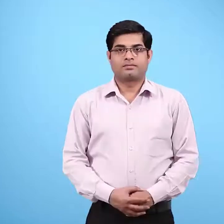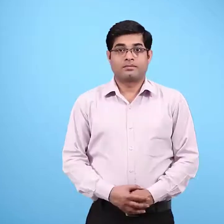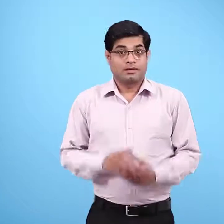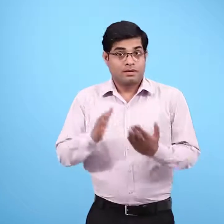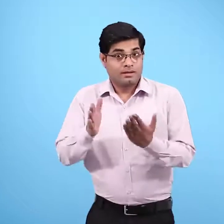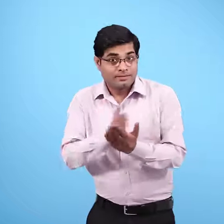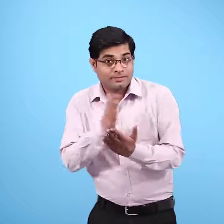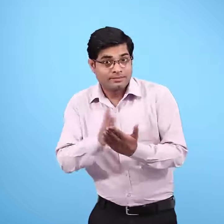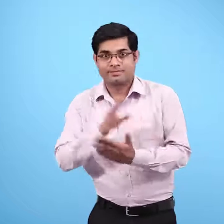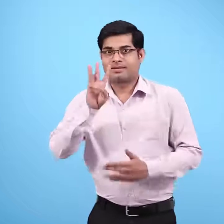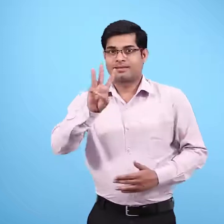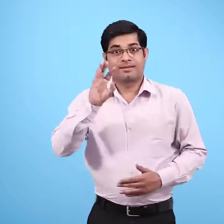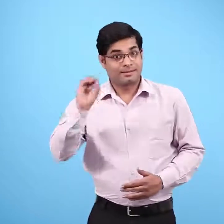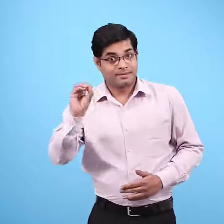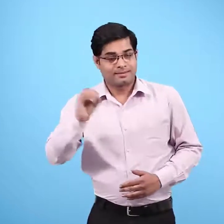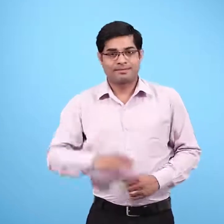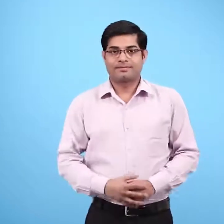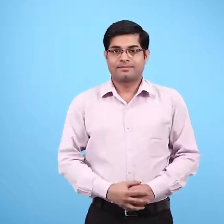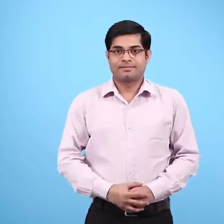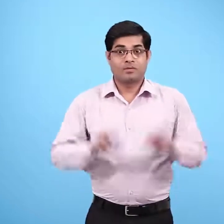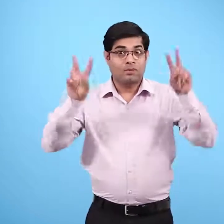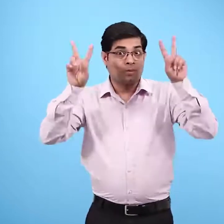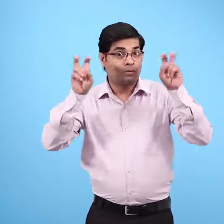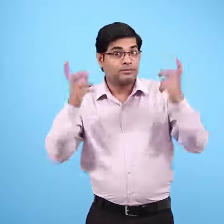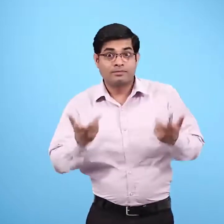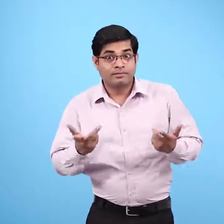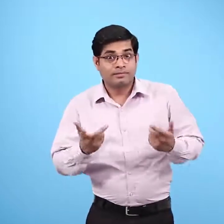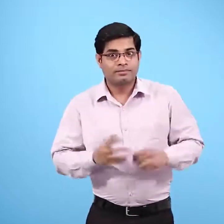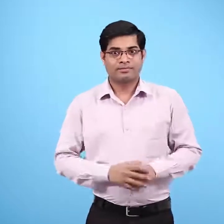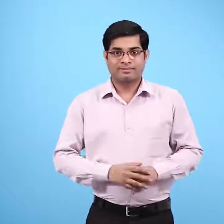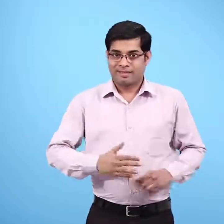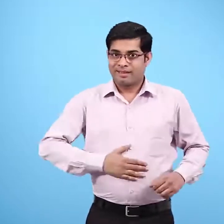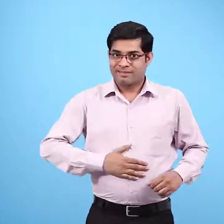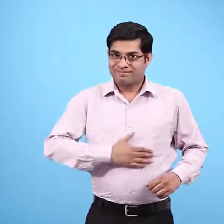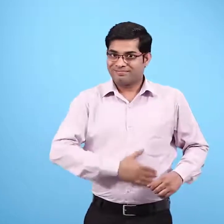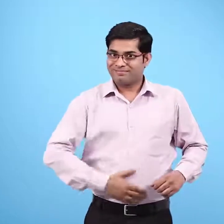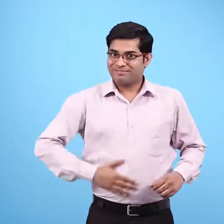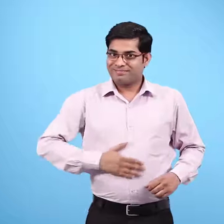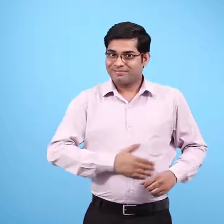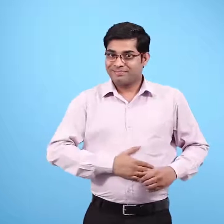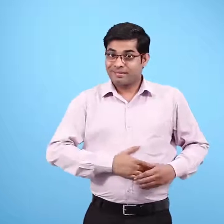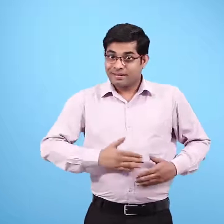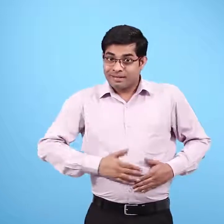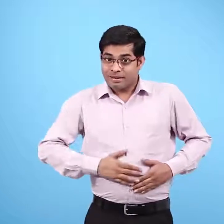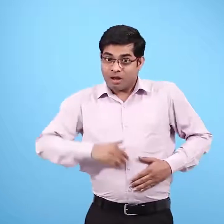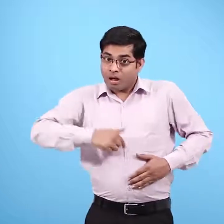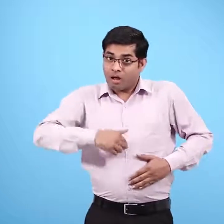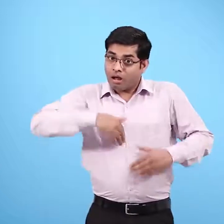प्रिष्ट तीस कहानी पेट में ज्हांका जाना भेद